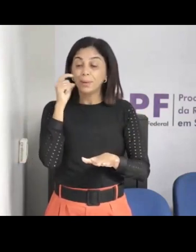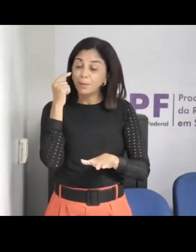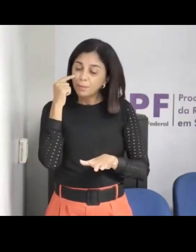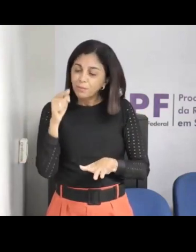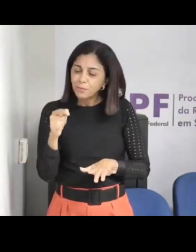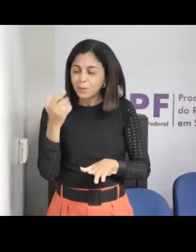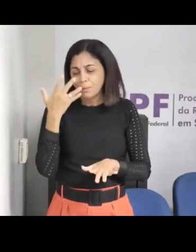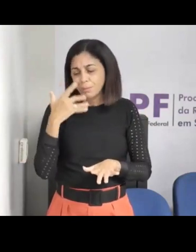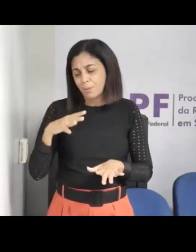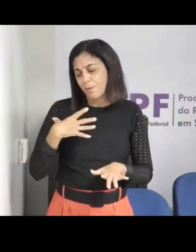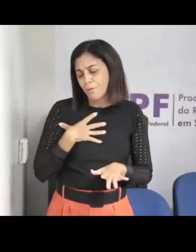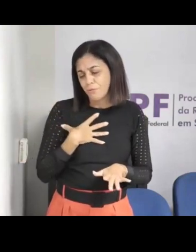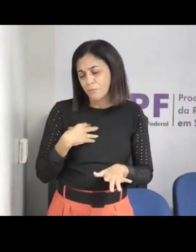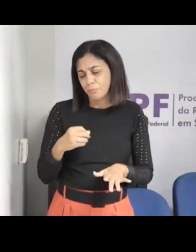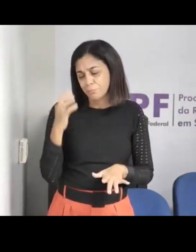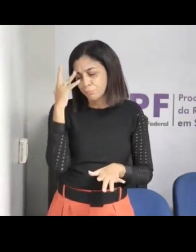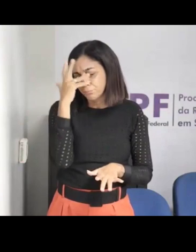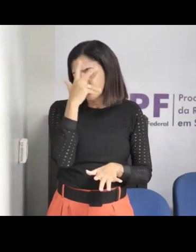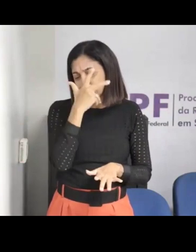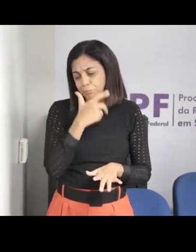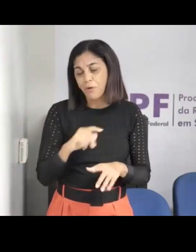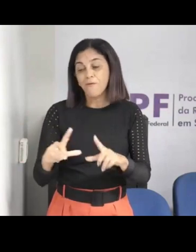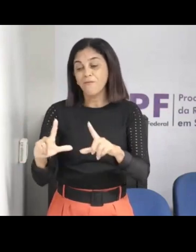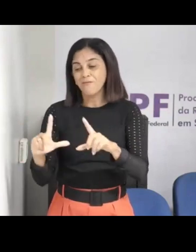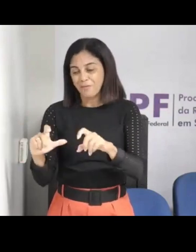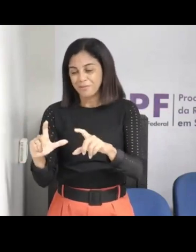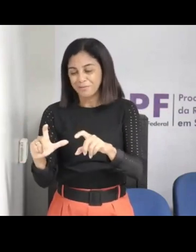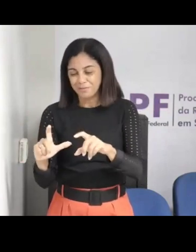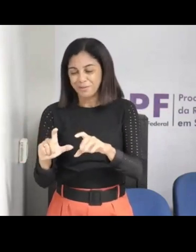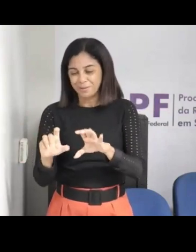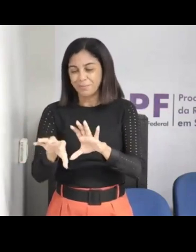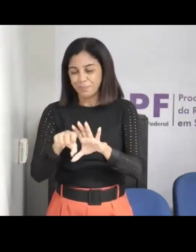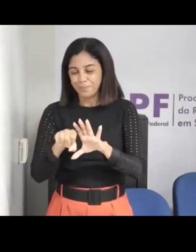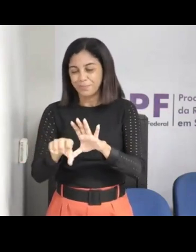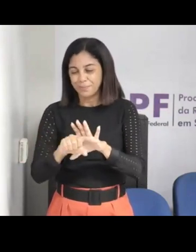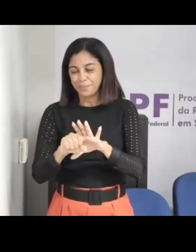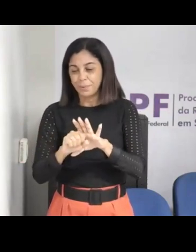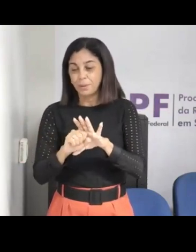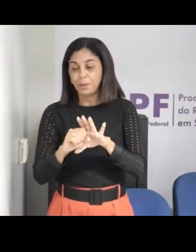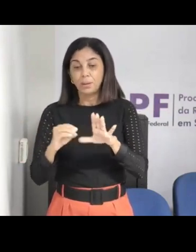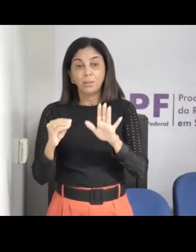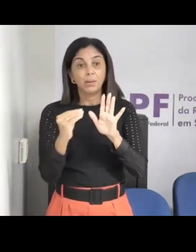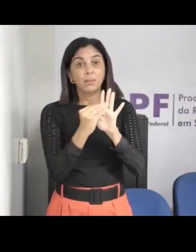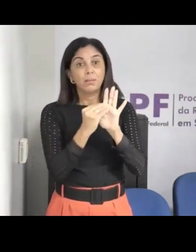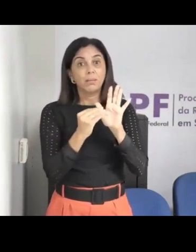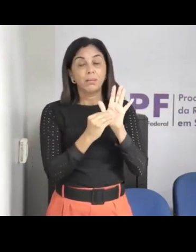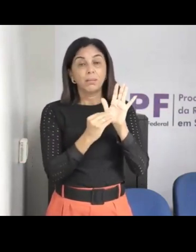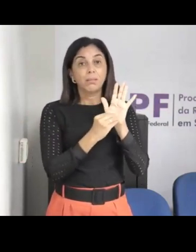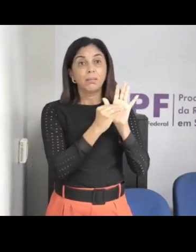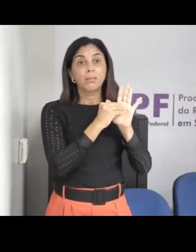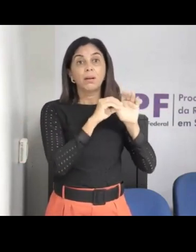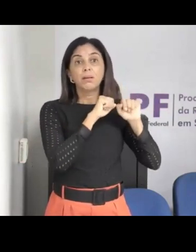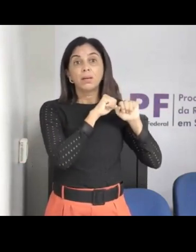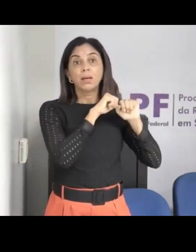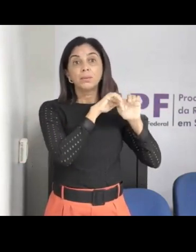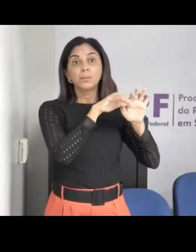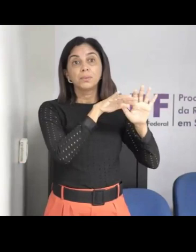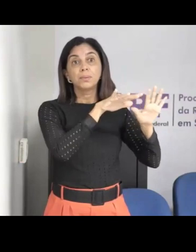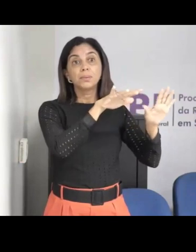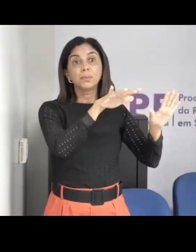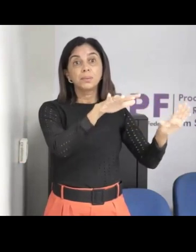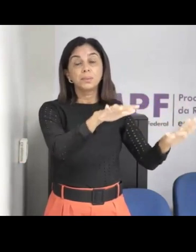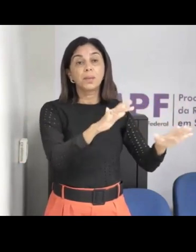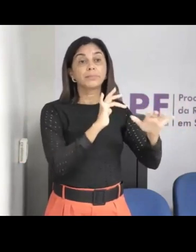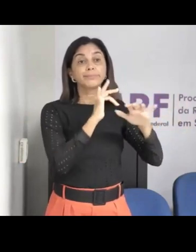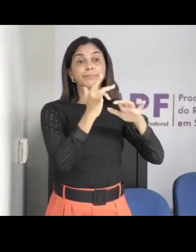e a nossa orientação é que não façam isso, porque também é perigo, eu vejo da escolinha das minhas filhas, eu vejo mãe postando a filha de